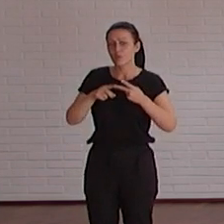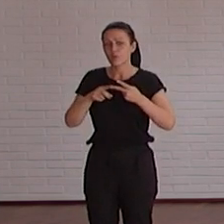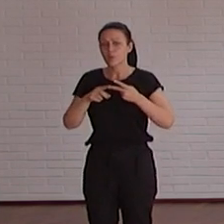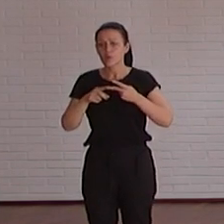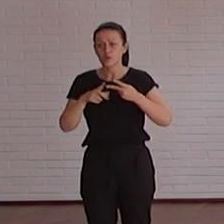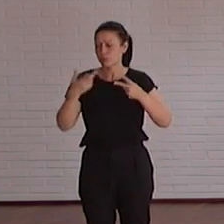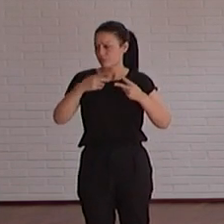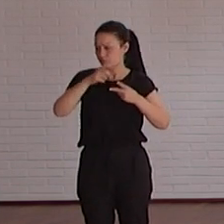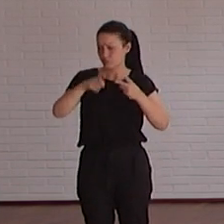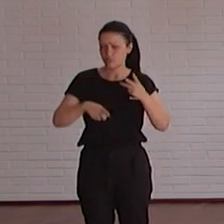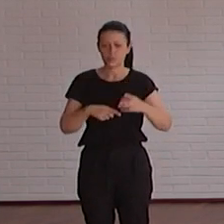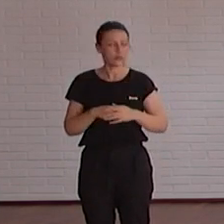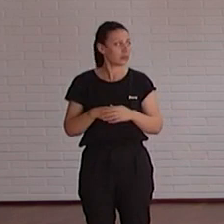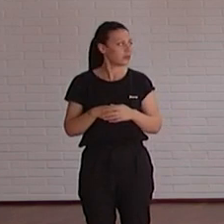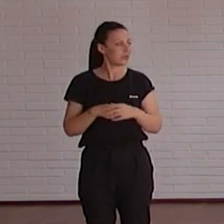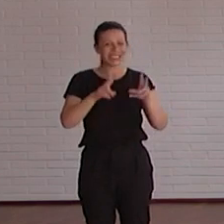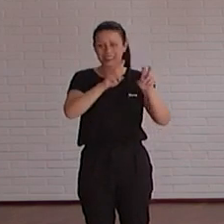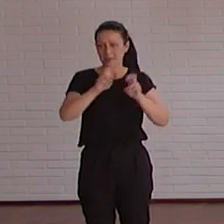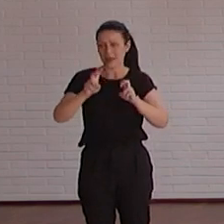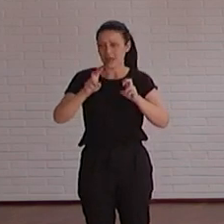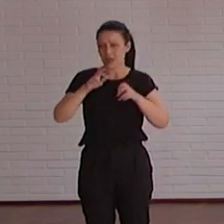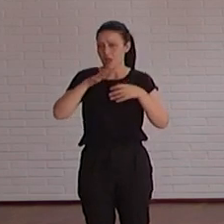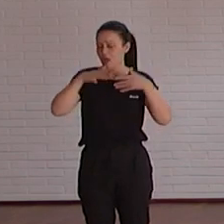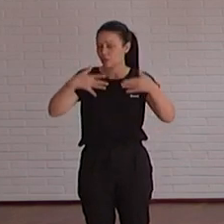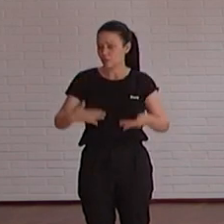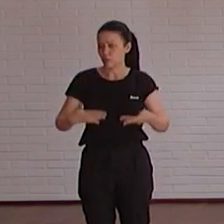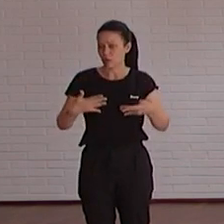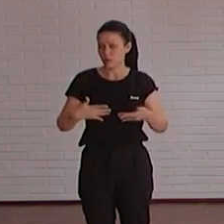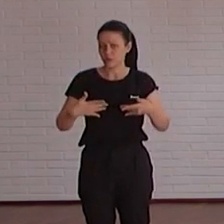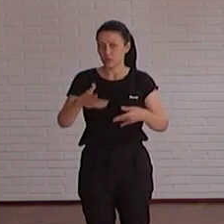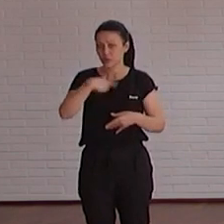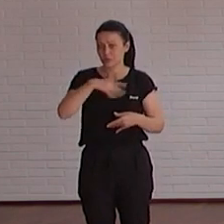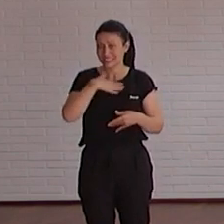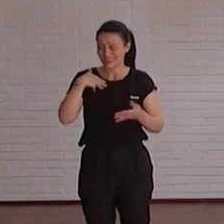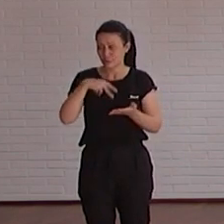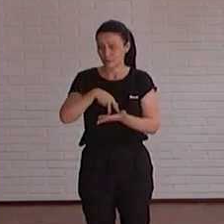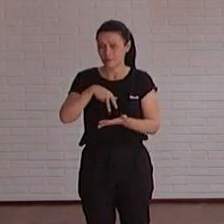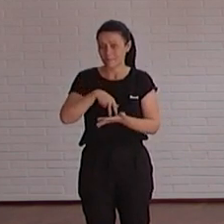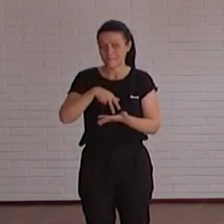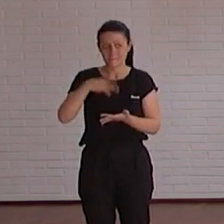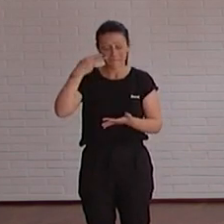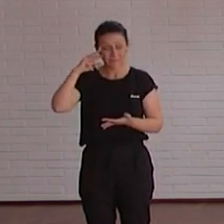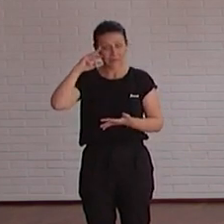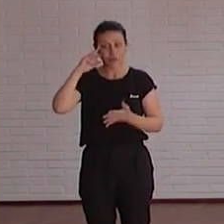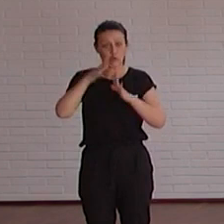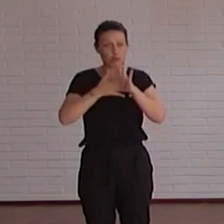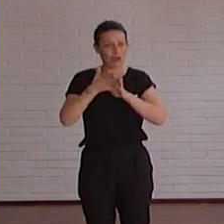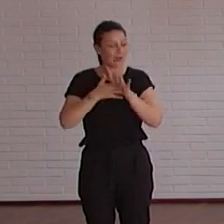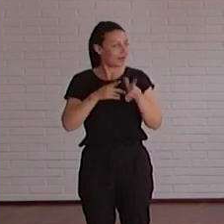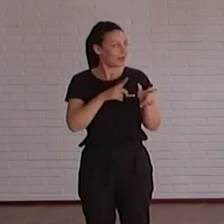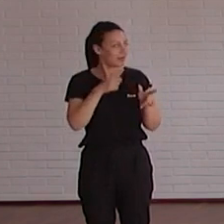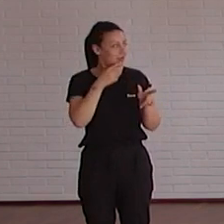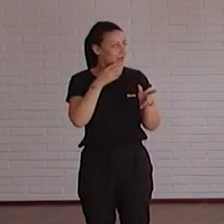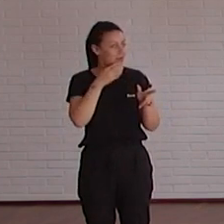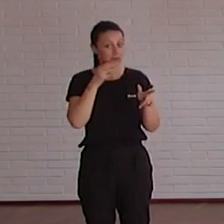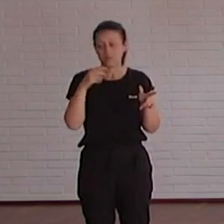no sé cualquier cosa cualquier tema de actualidad y como nosotros queremos estar ahí queremos que nuestros expertos sean los que hablen no que hable